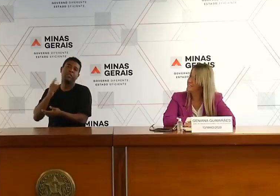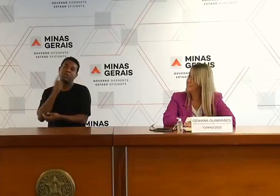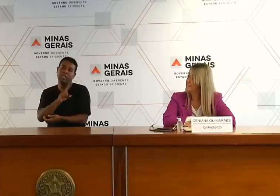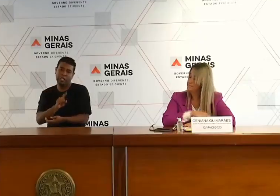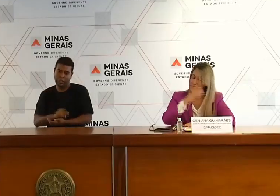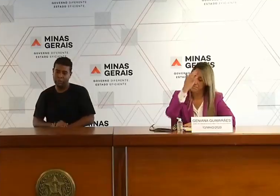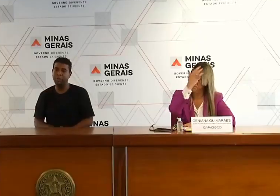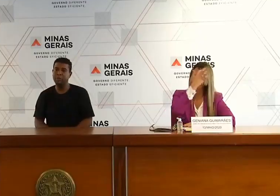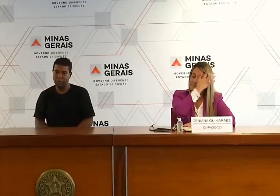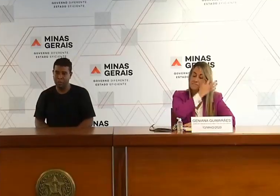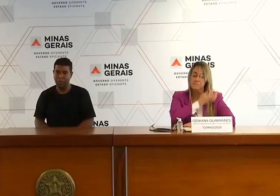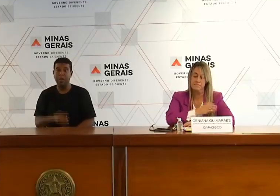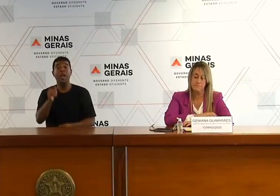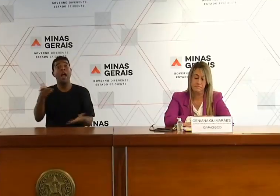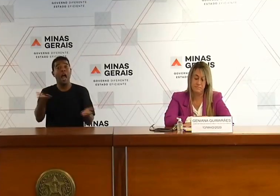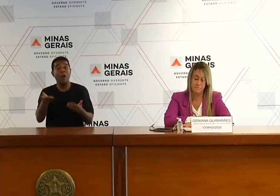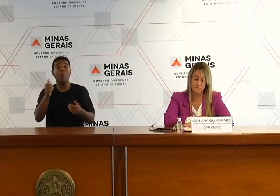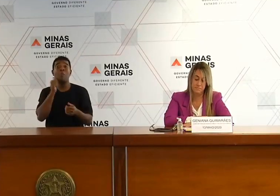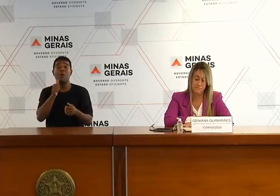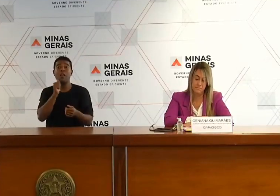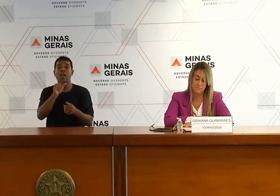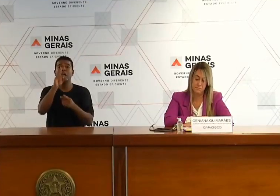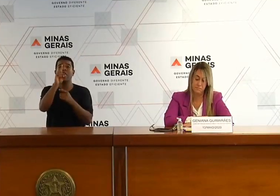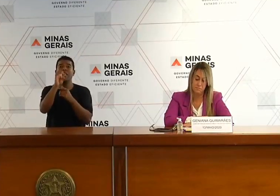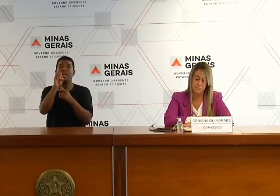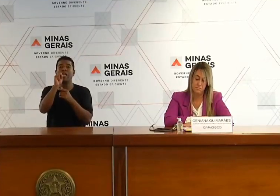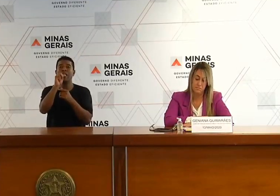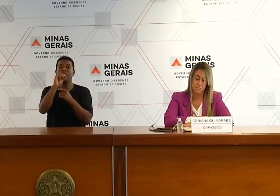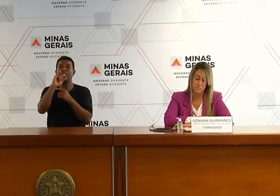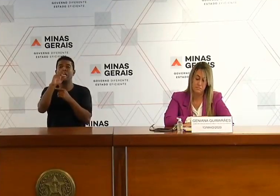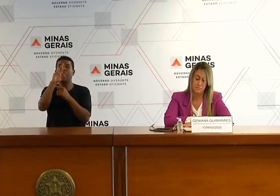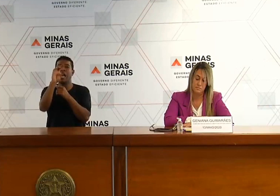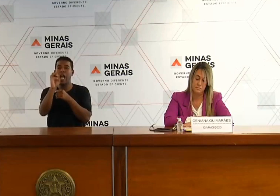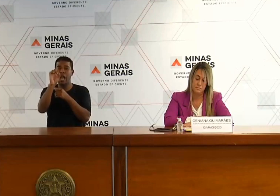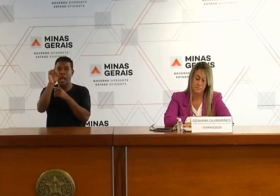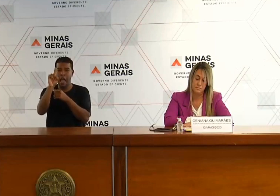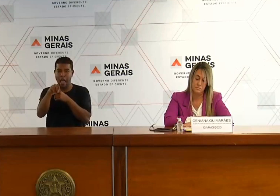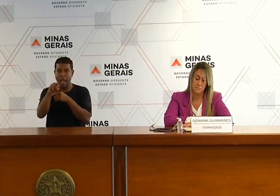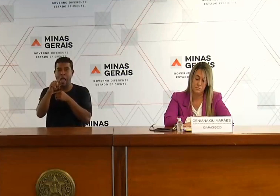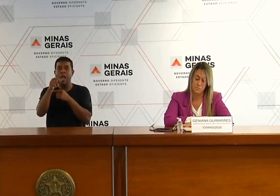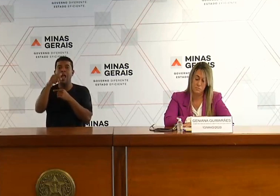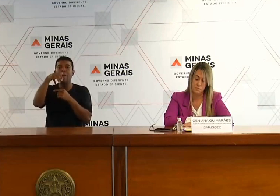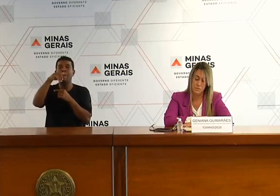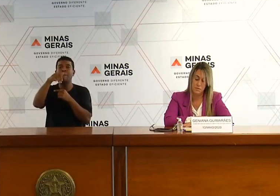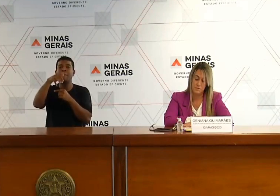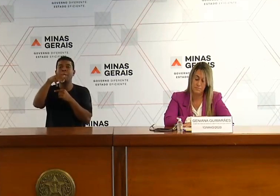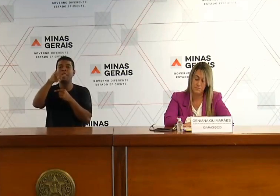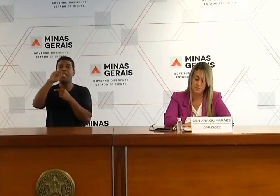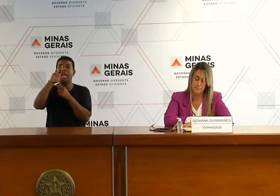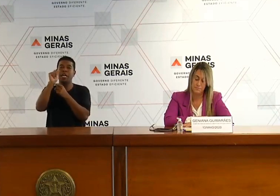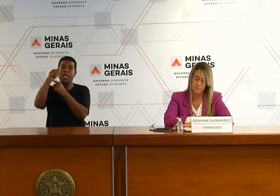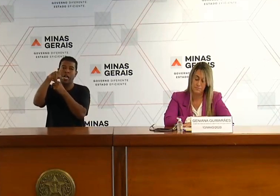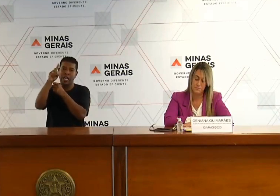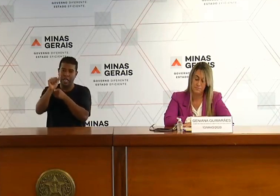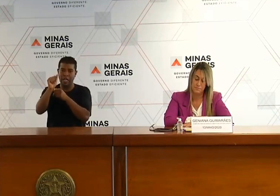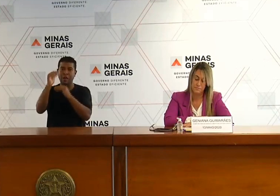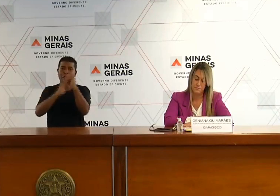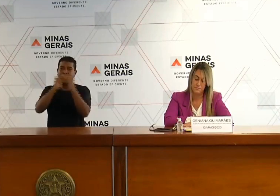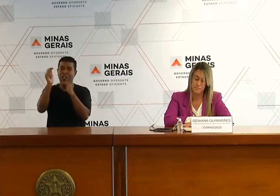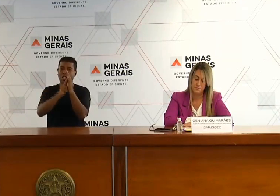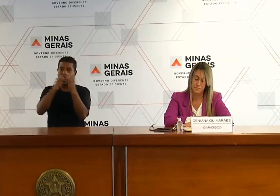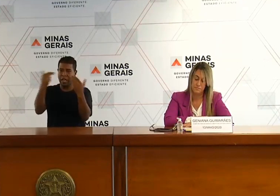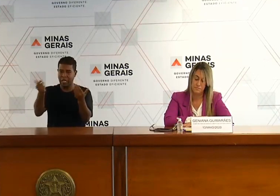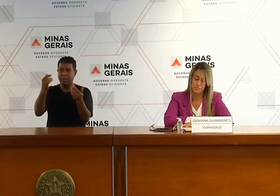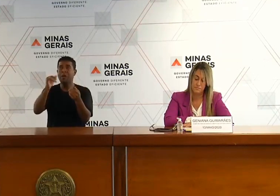Pergunta da jornalista Desirê Miranda, Rádio Inconfidência. Foi resolvido o impasse na Justiça